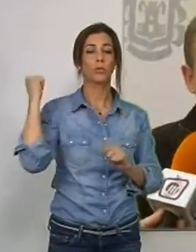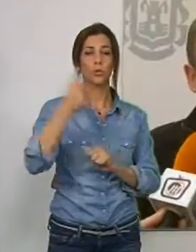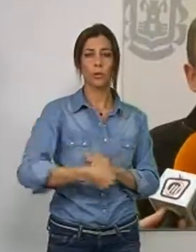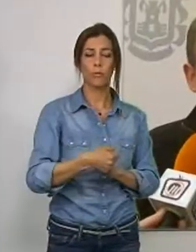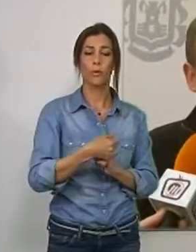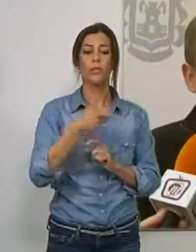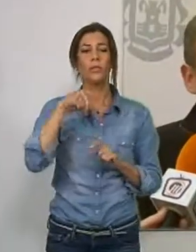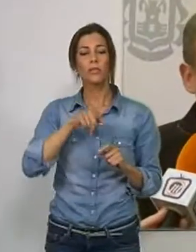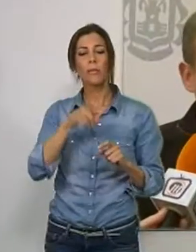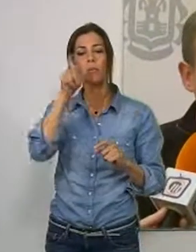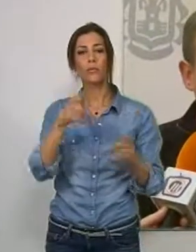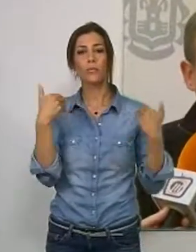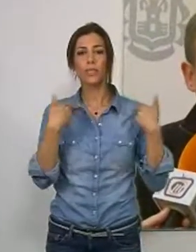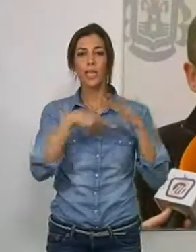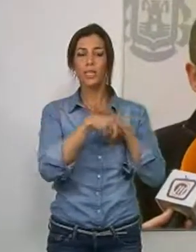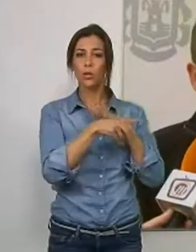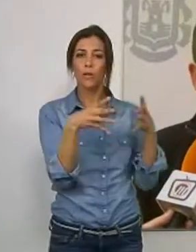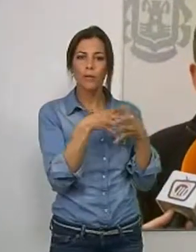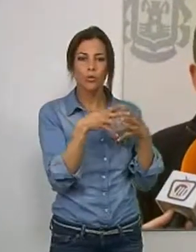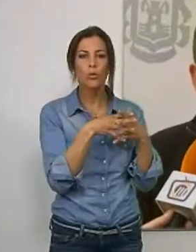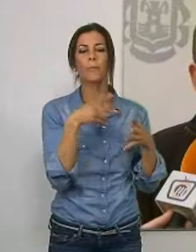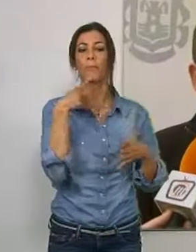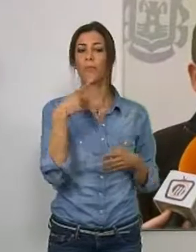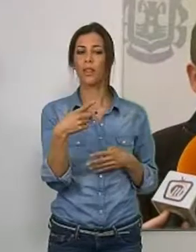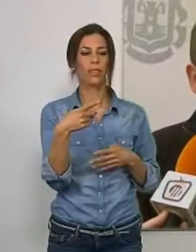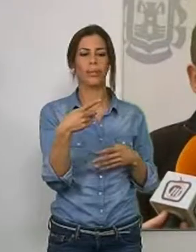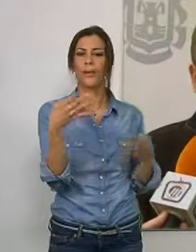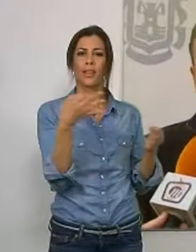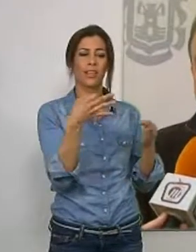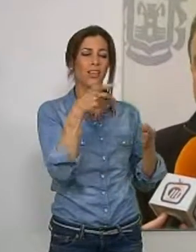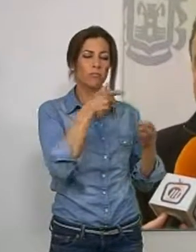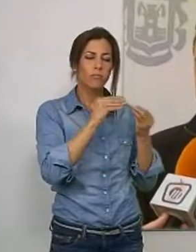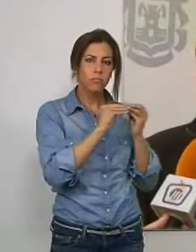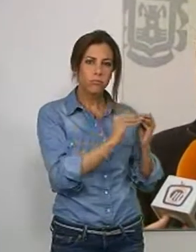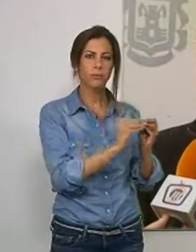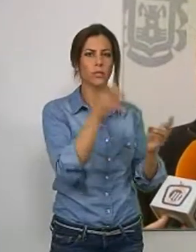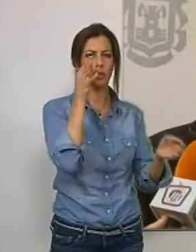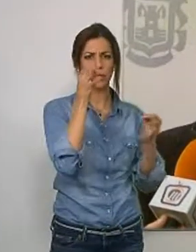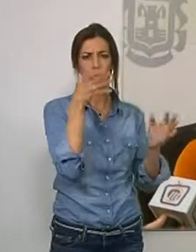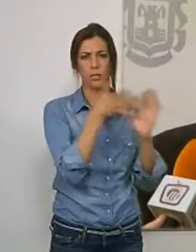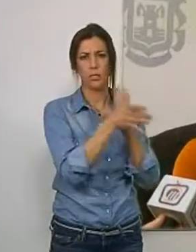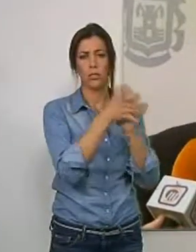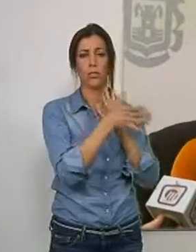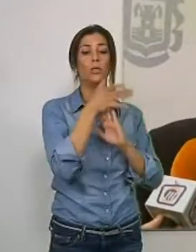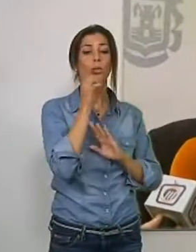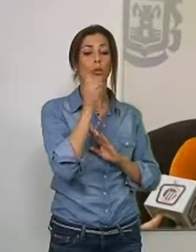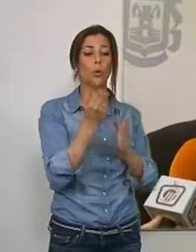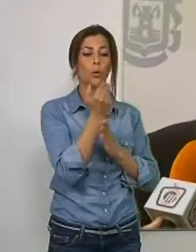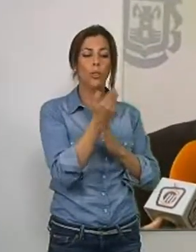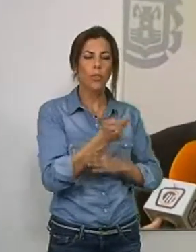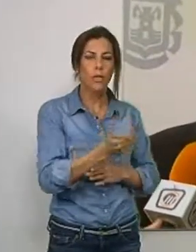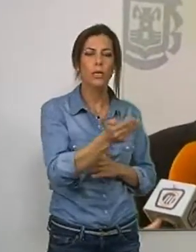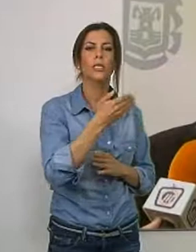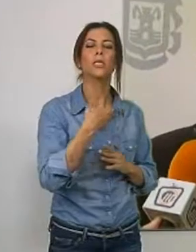vecinos. El edil de gestión de infraestructura explicó en qué consiste la actuación, añadiendo que en sólo unos días